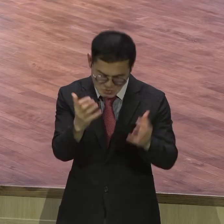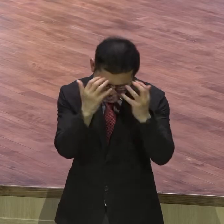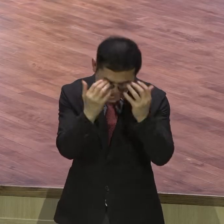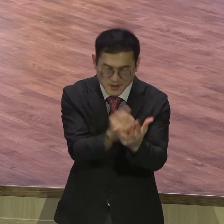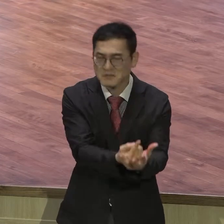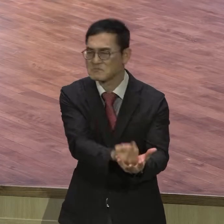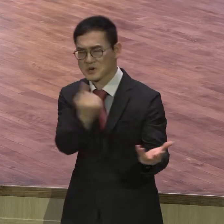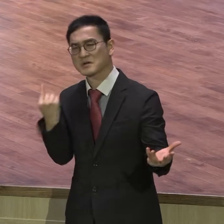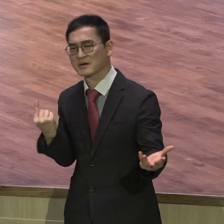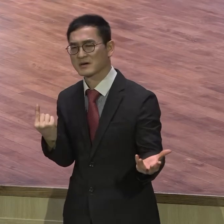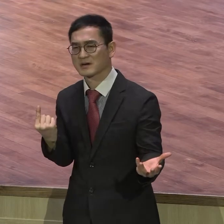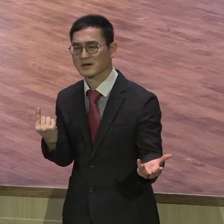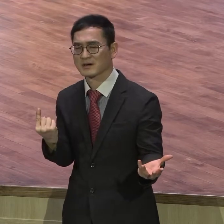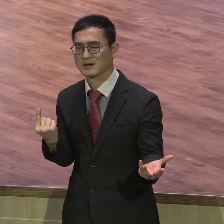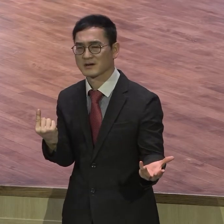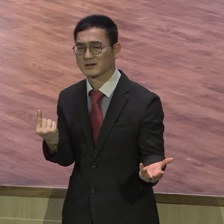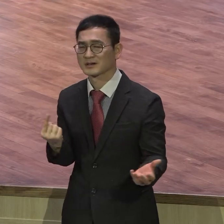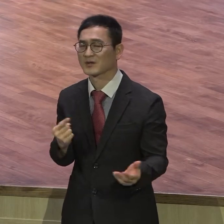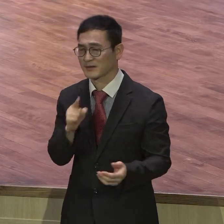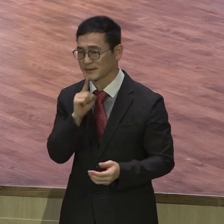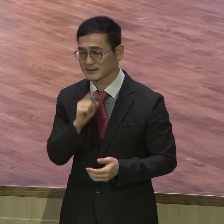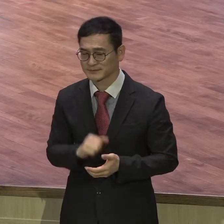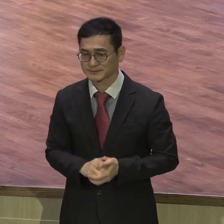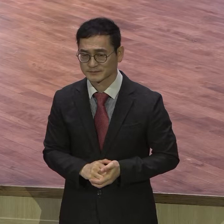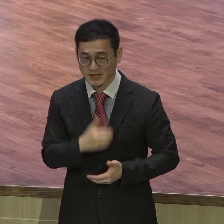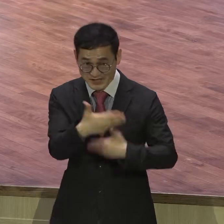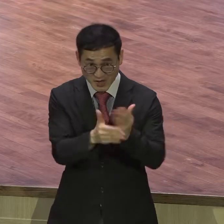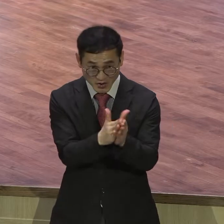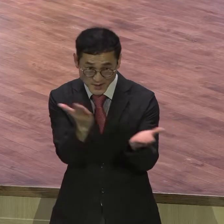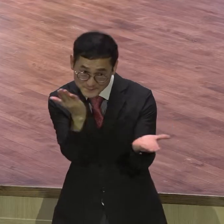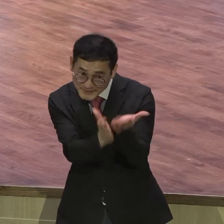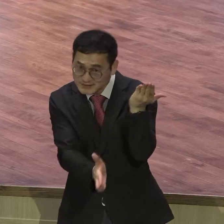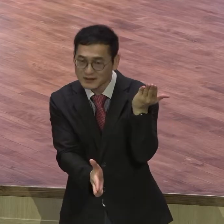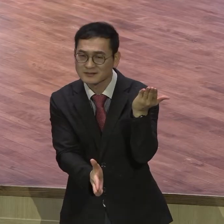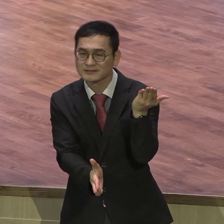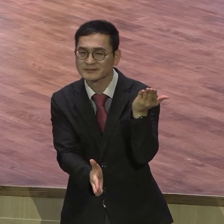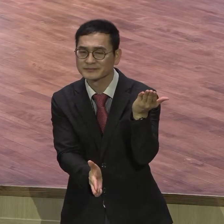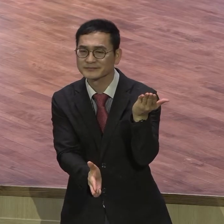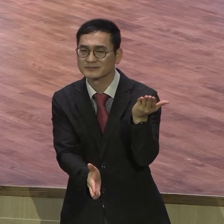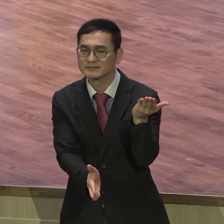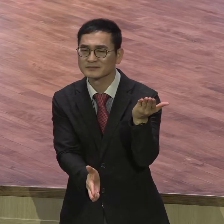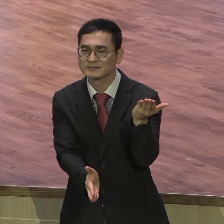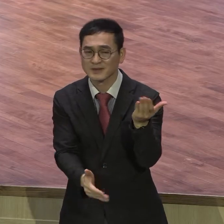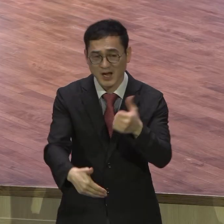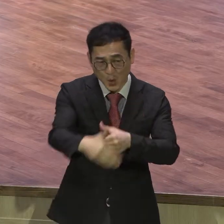비성경적이고 신앙에 도움이 안 되는 거 이렇게 환경적으로 안 좋으면 빨리 벗어나자.